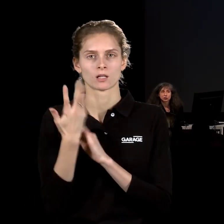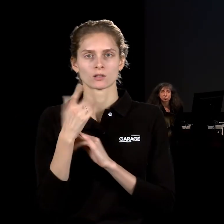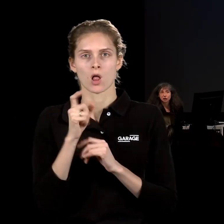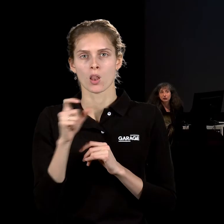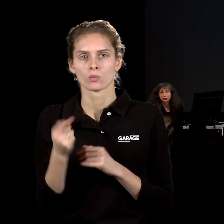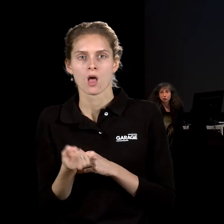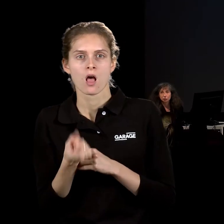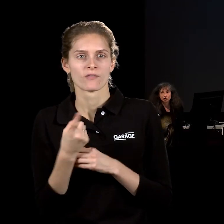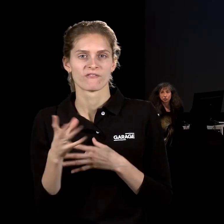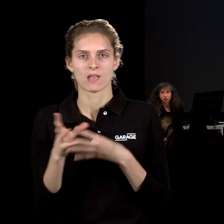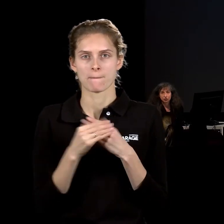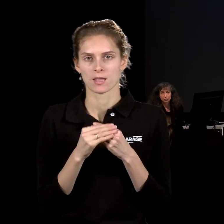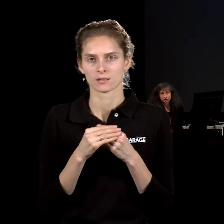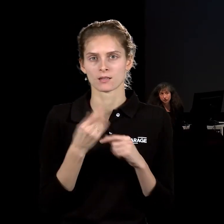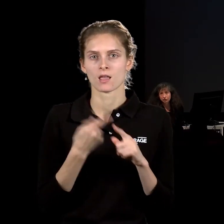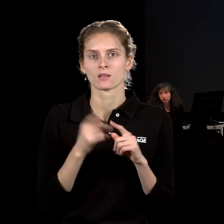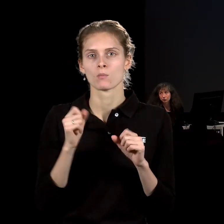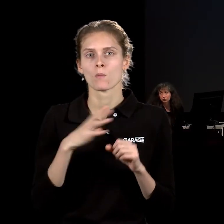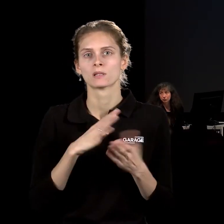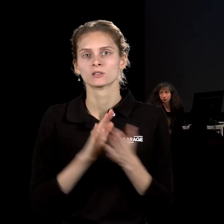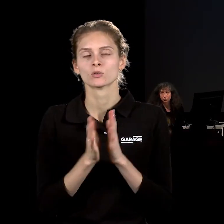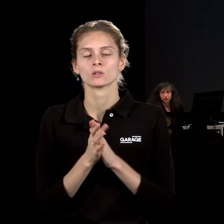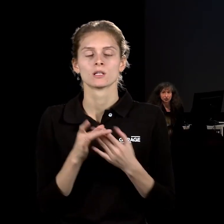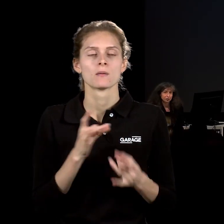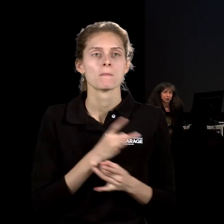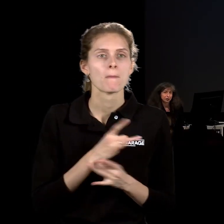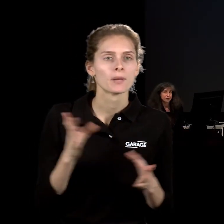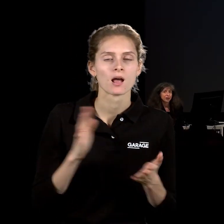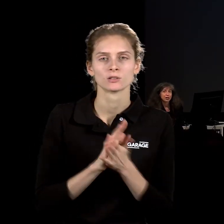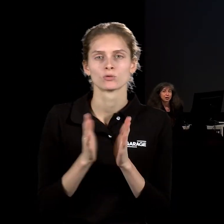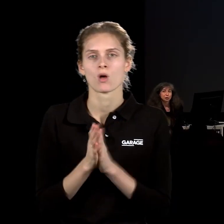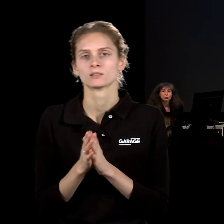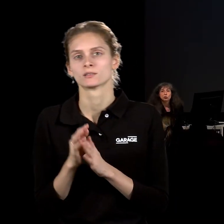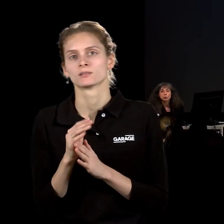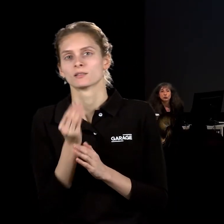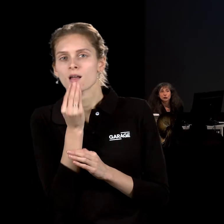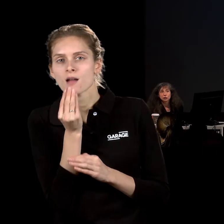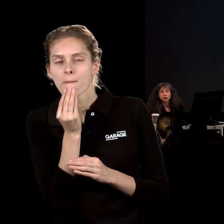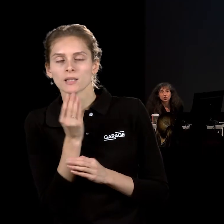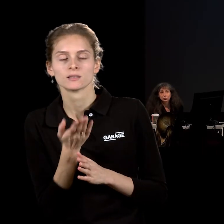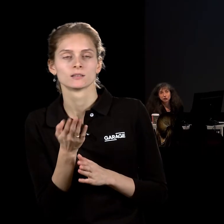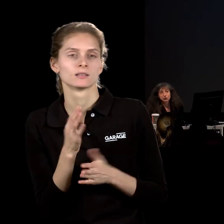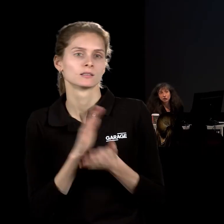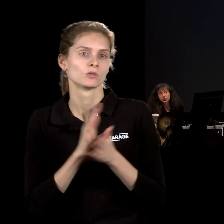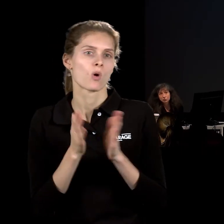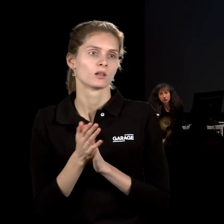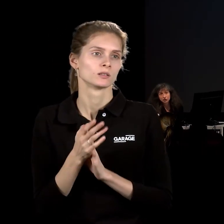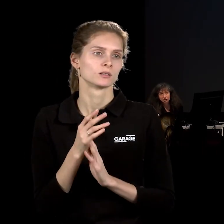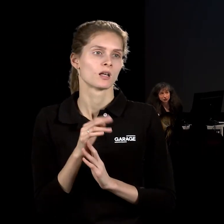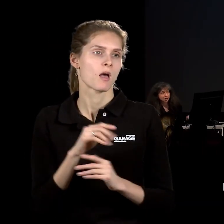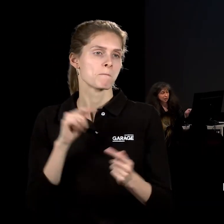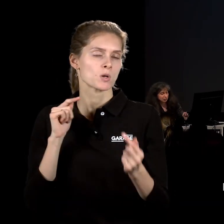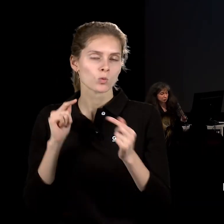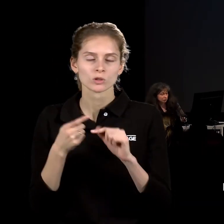оказываются вместе, это может быть ситуация праздника, это может быть ситуация трапезы, но это может быть и ситуация демонстрации или